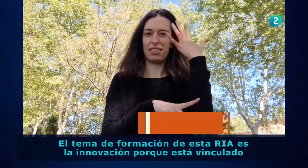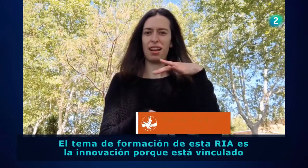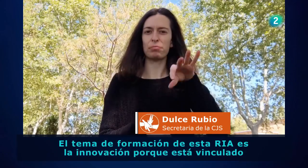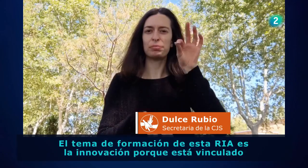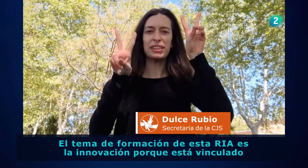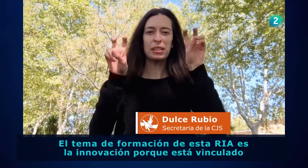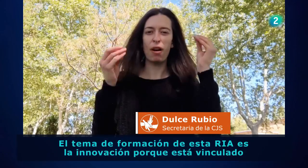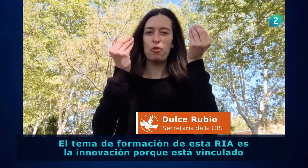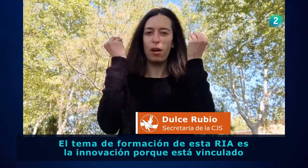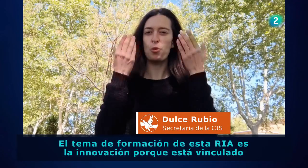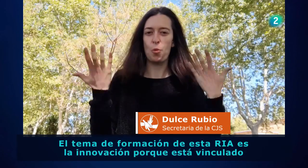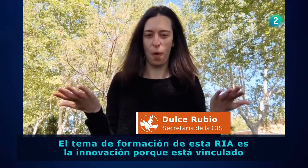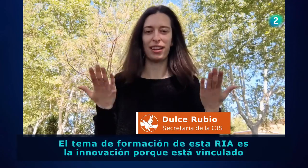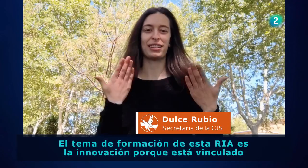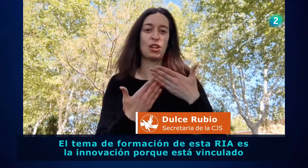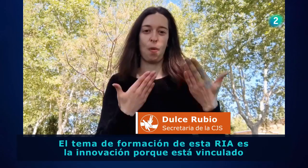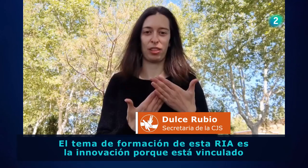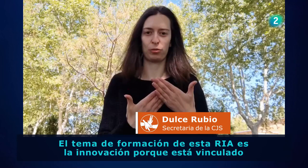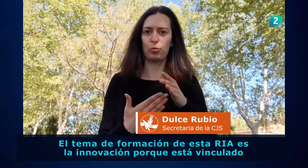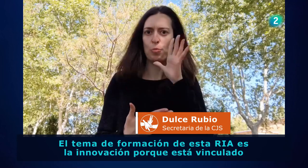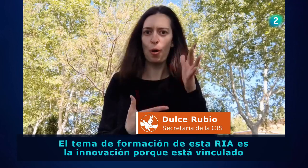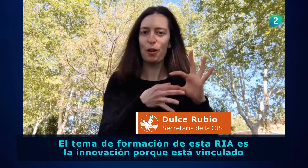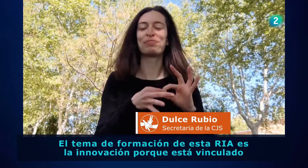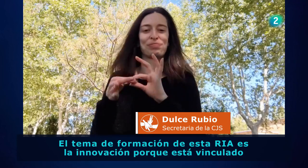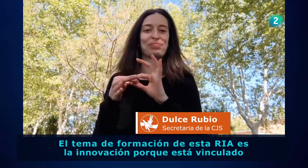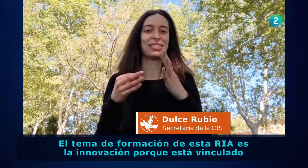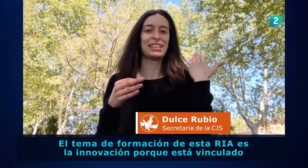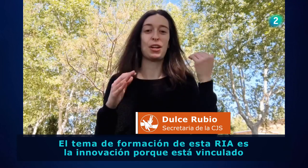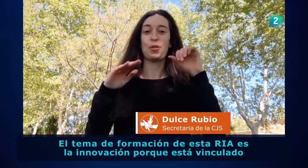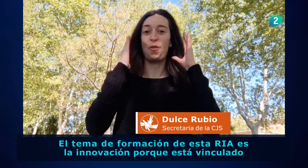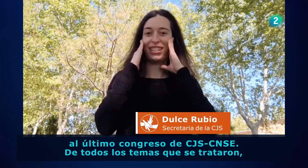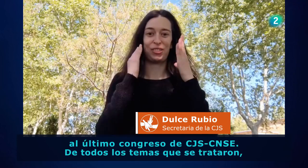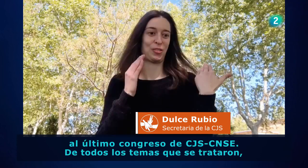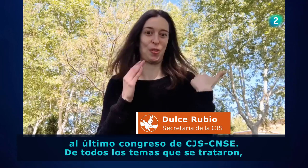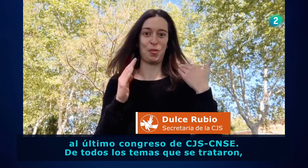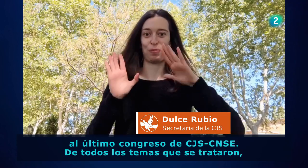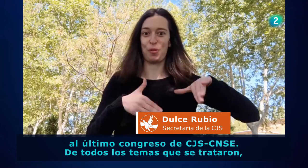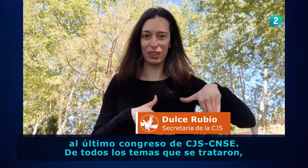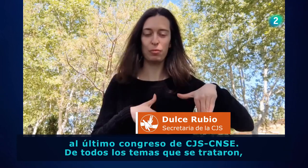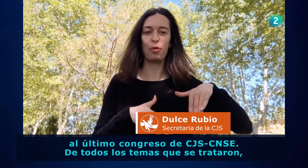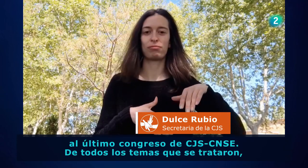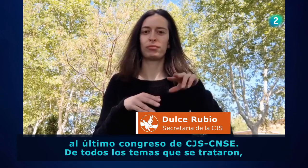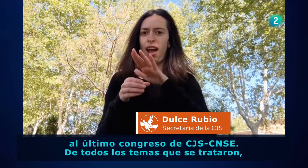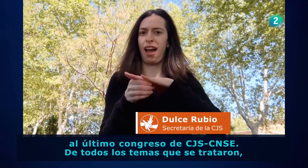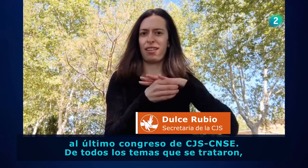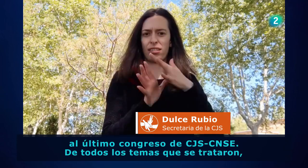El tema de formación de esta ría es la innovación, porque está vinculado al último congreso de CJS-CNSE.